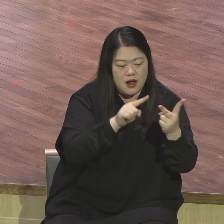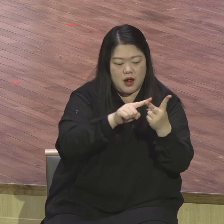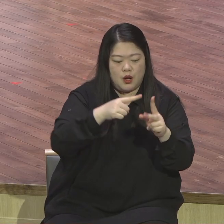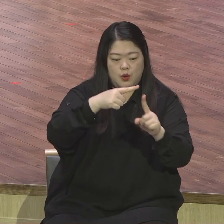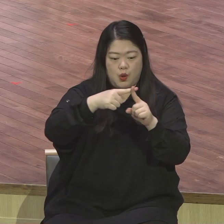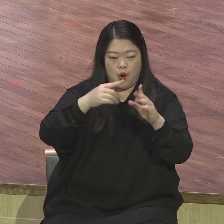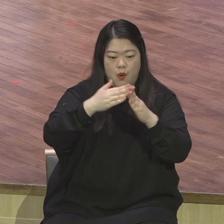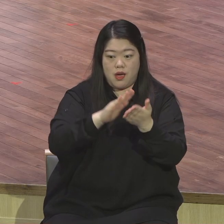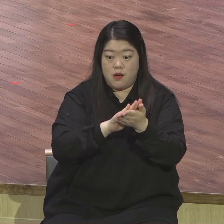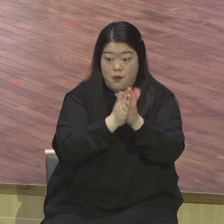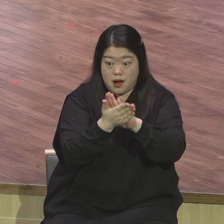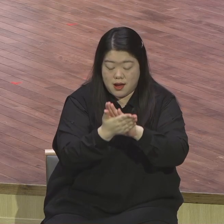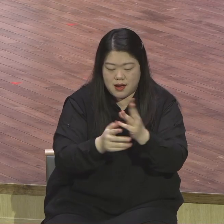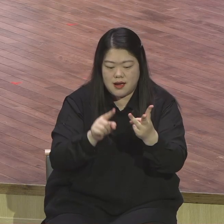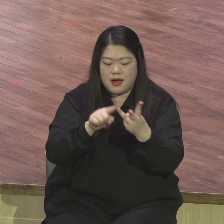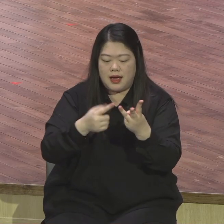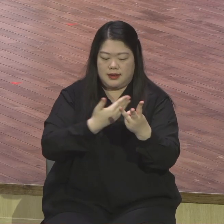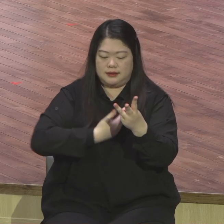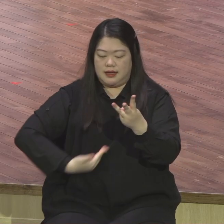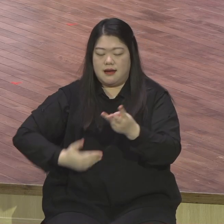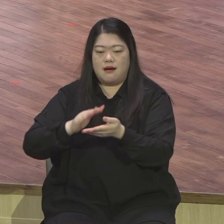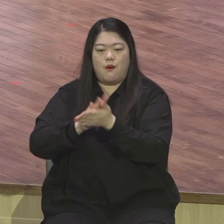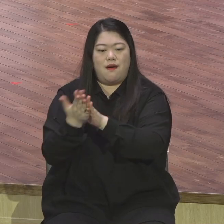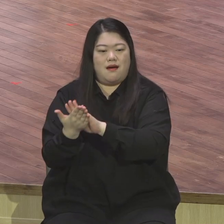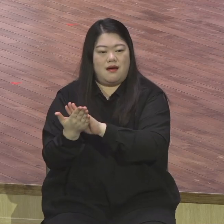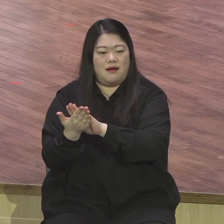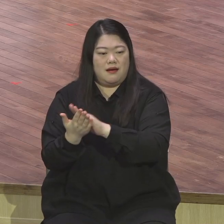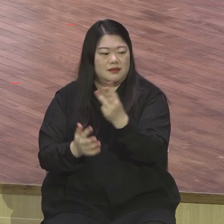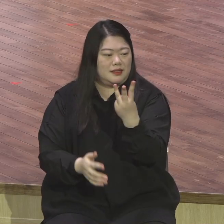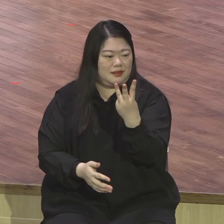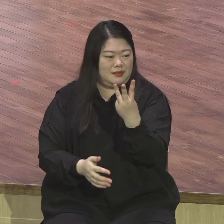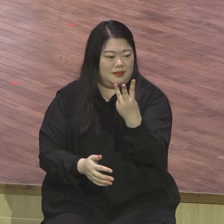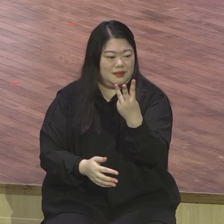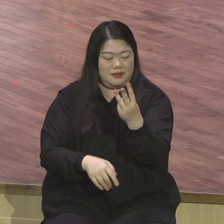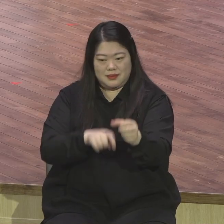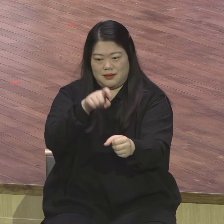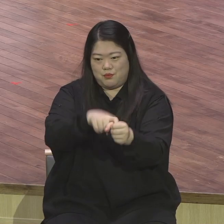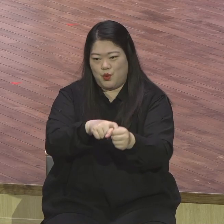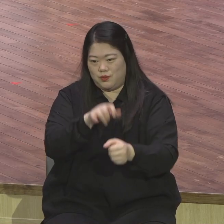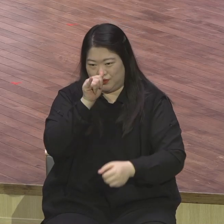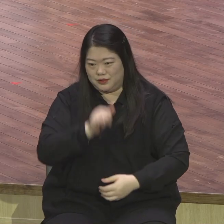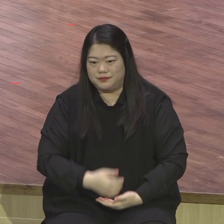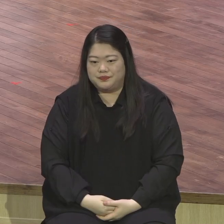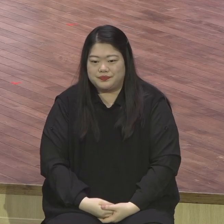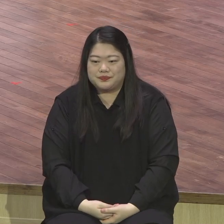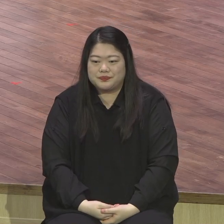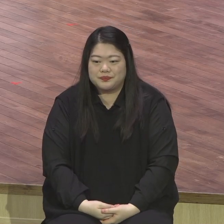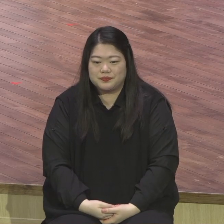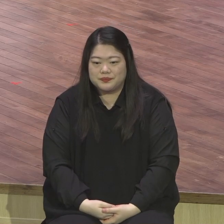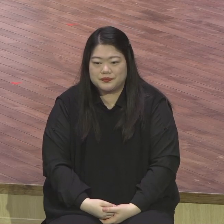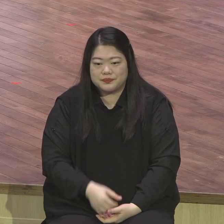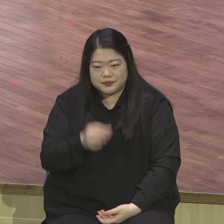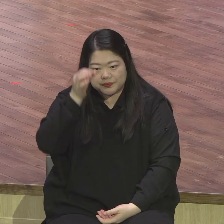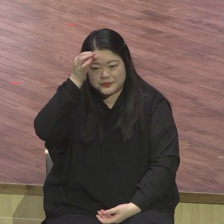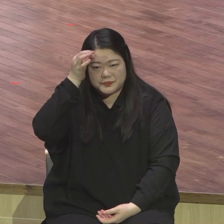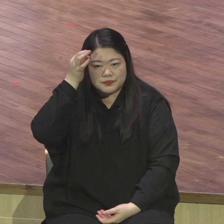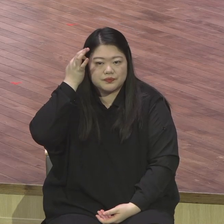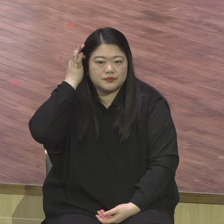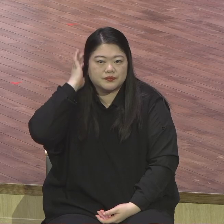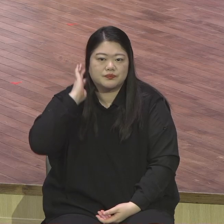의미를 가지고 집중 사회화할 것입니다. 제가 237 문화정복이라는 제목으로